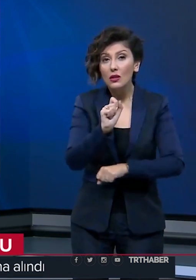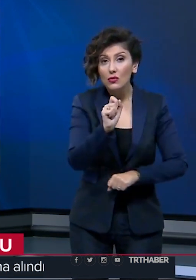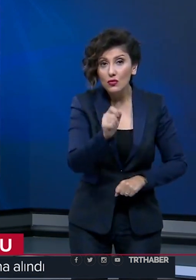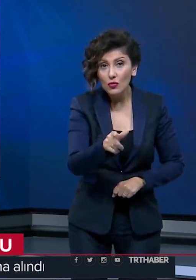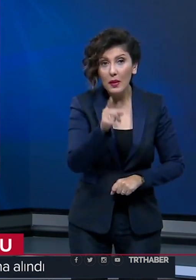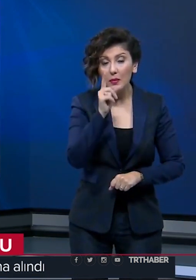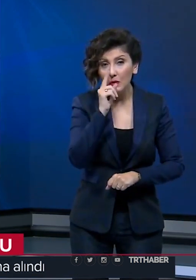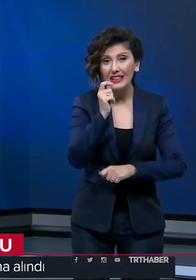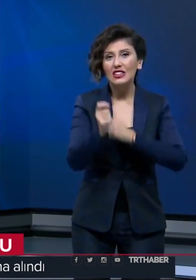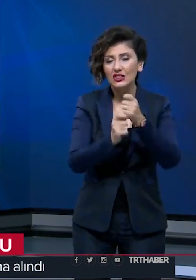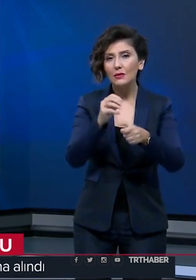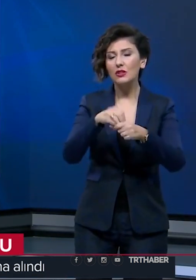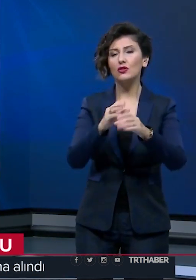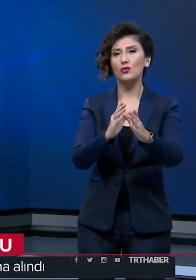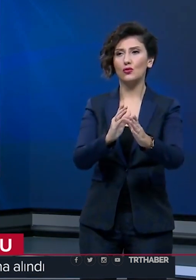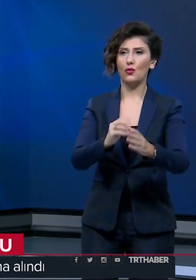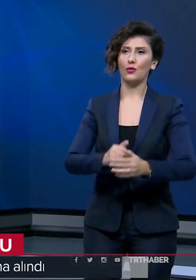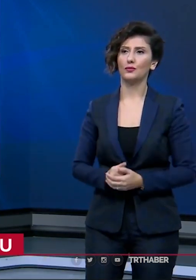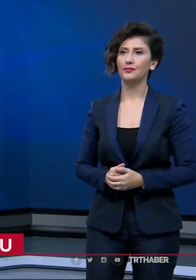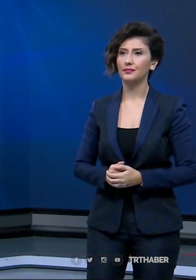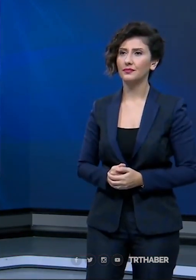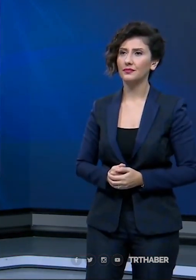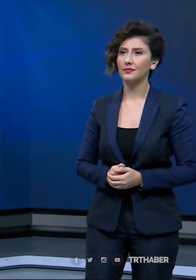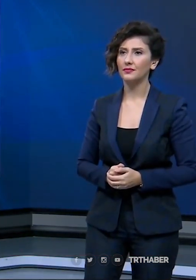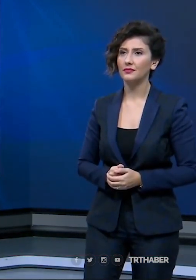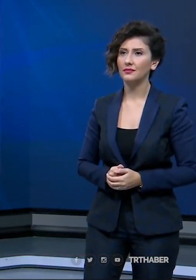terörle mücadele şube müdürlüğündeki işlemleri sürüyor.